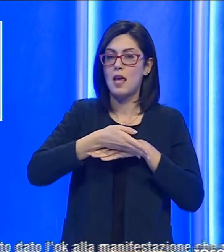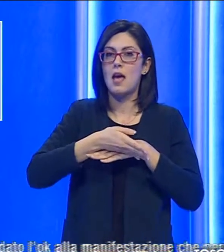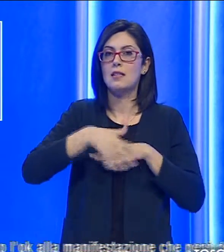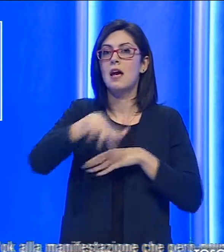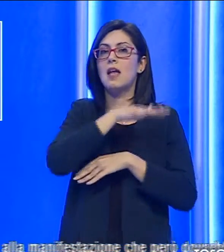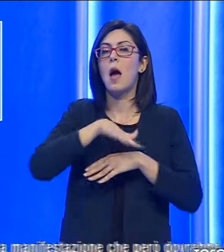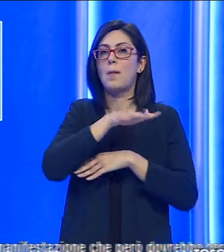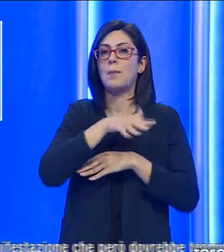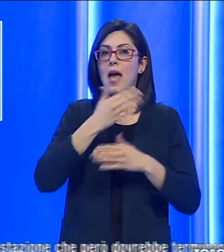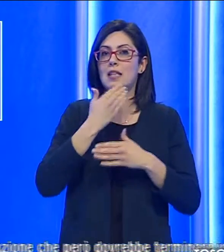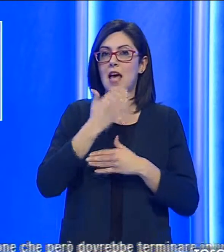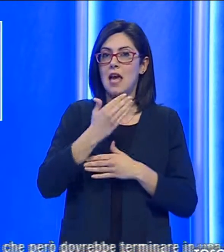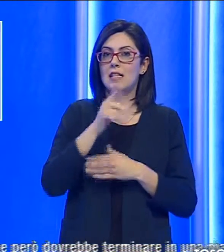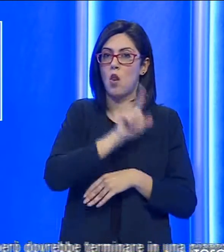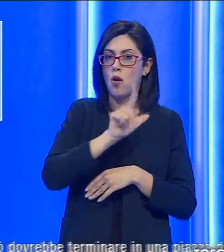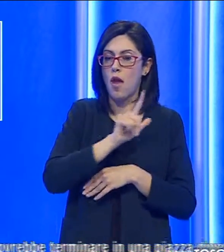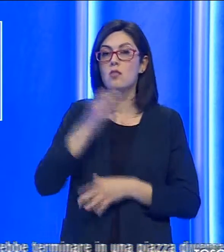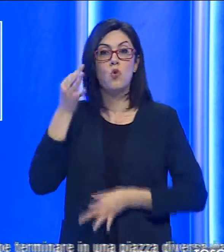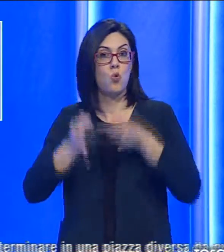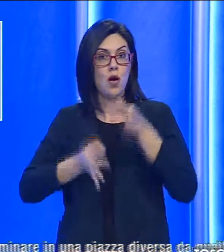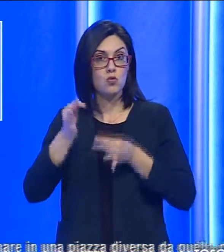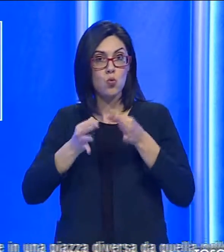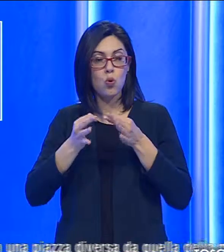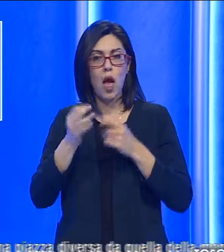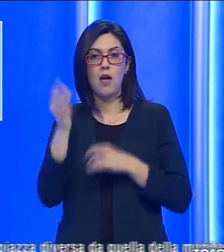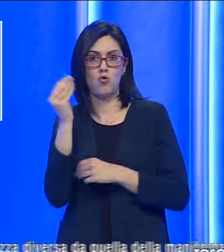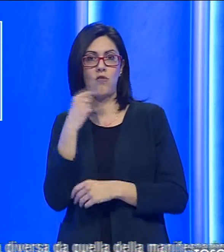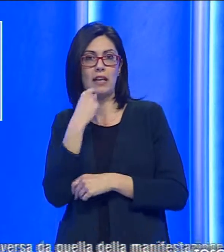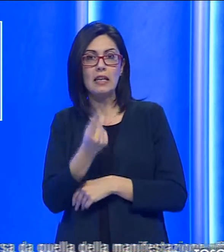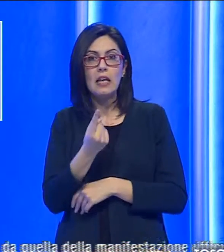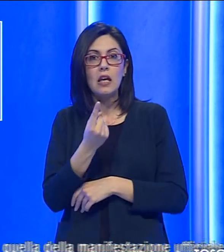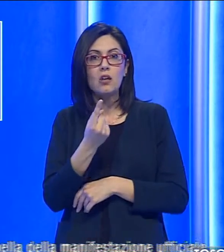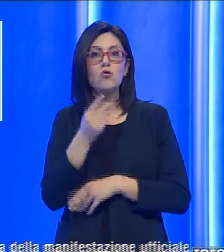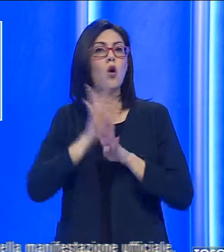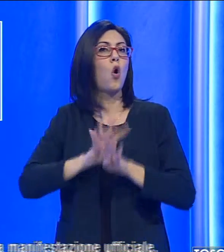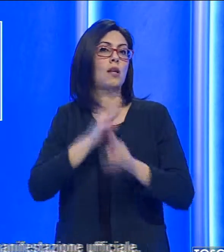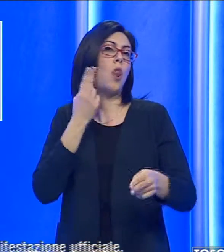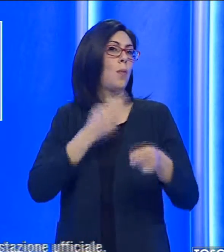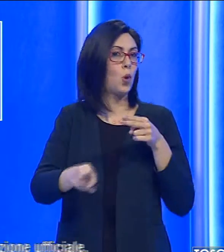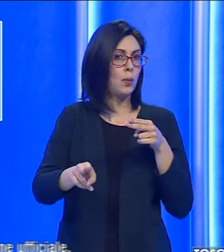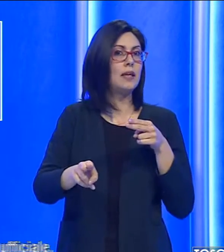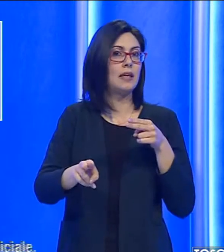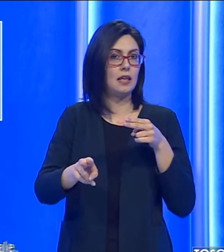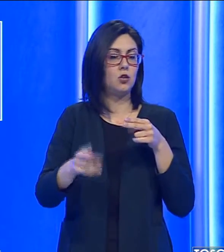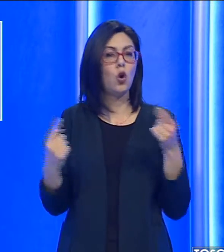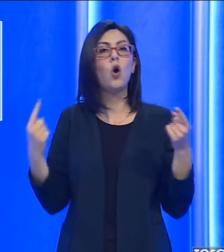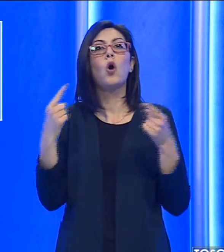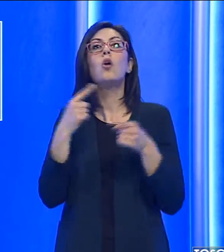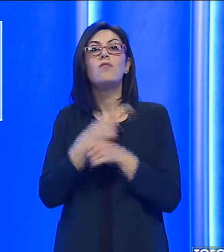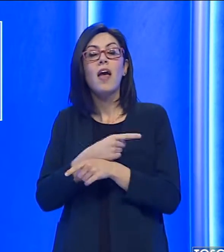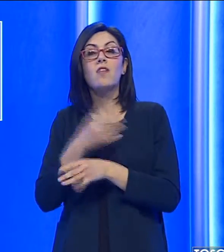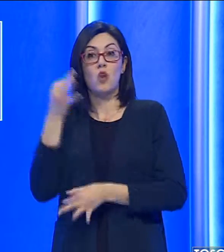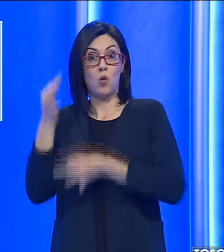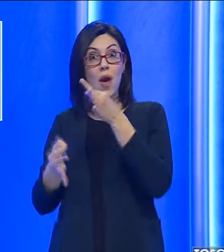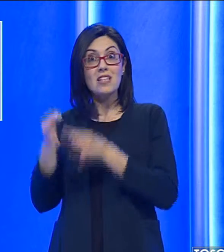Lorenzo. La questura, secondo quanto riferito dai giovani, avrebbe vietato il corteo e secondo quanto appreso